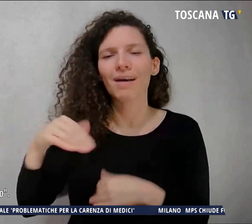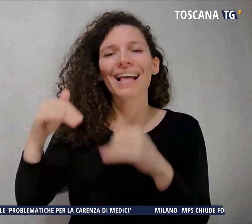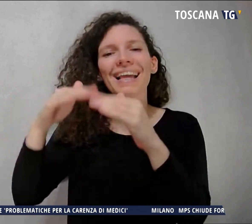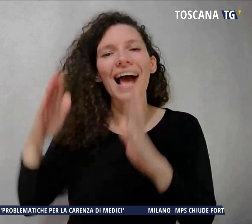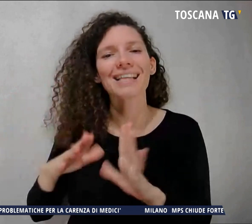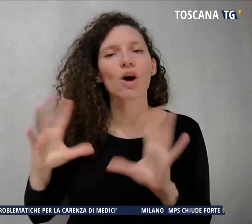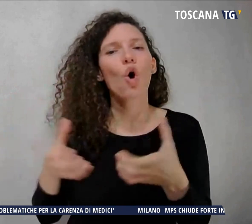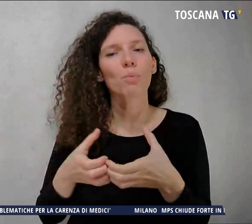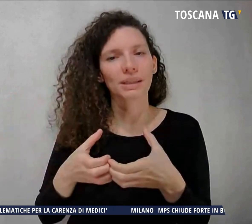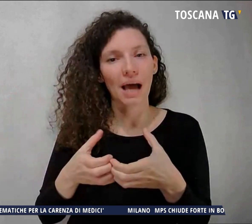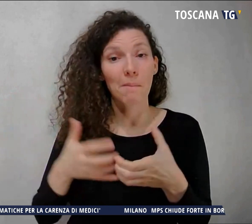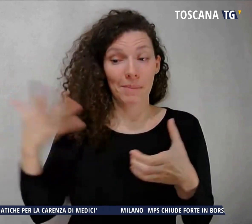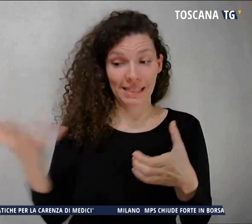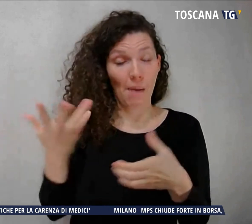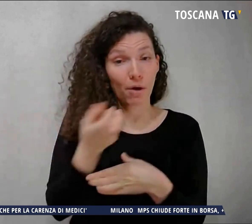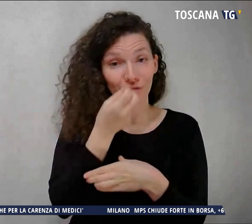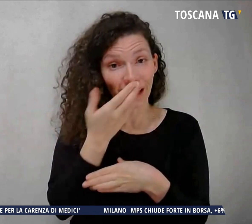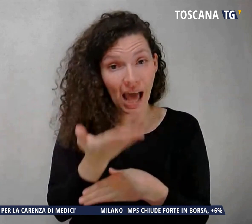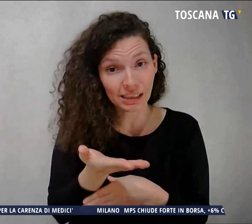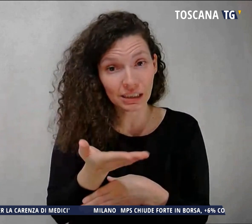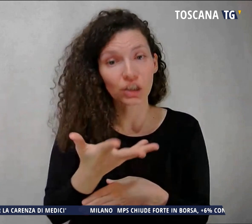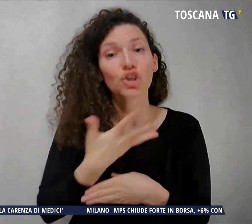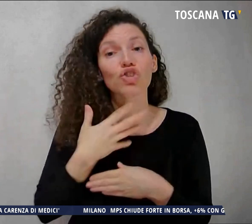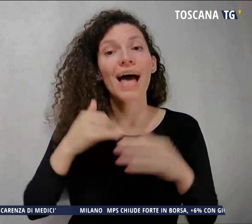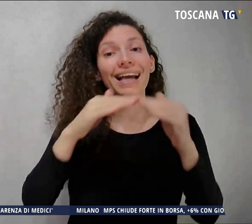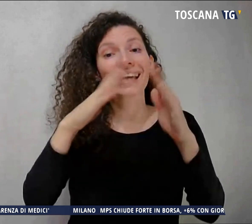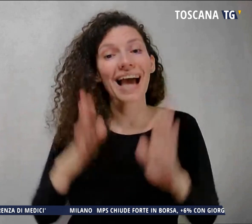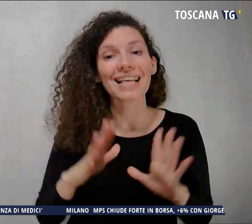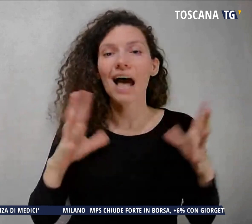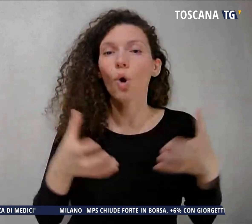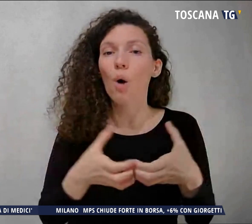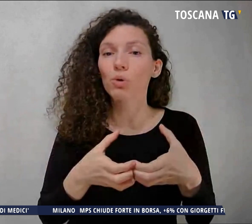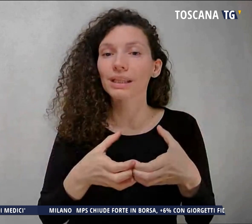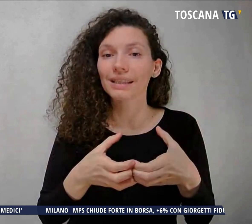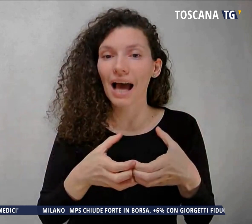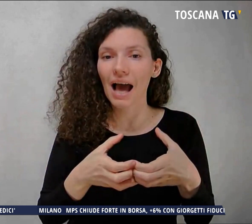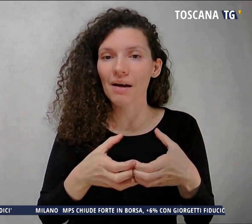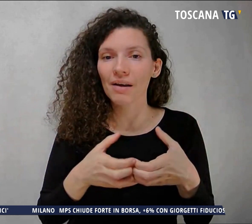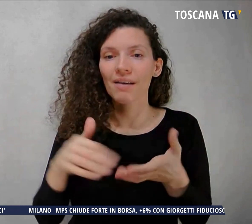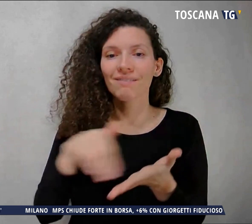di questi è la casa di comunità che sarà aperta in Viale Europa.